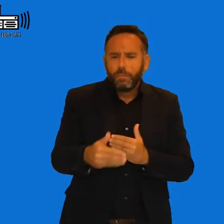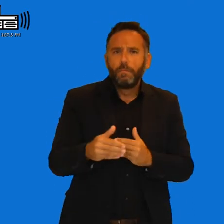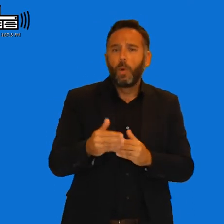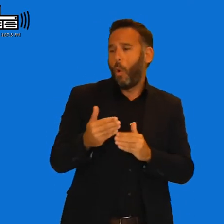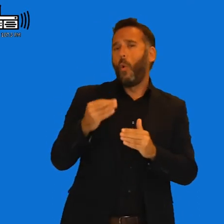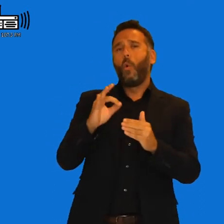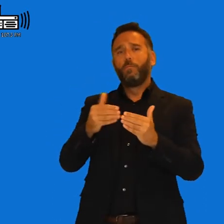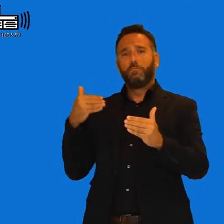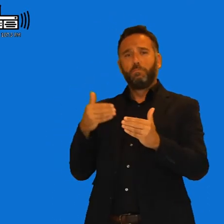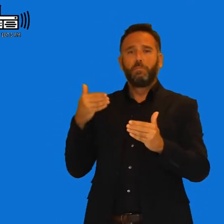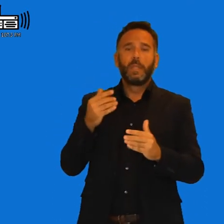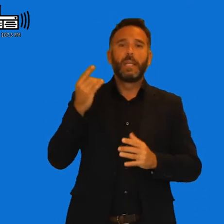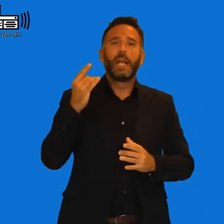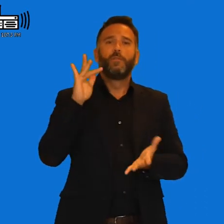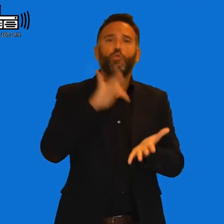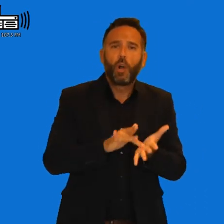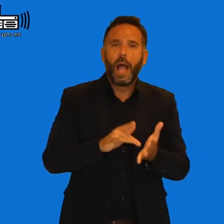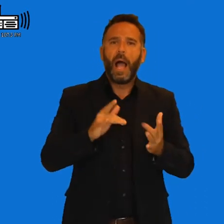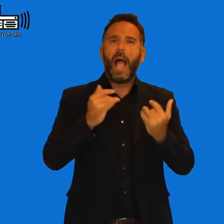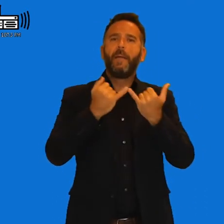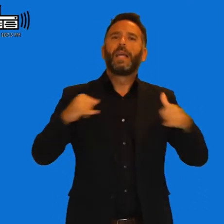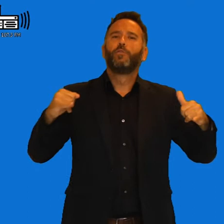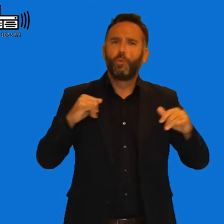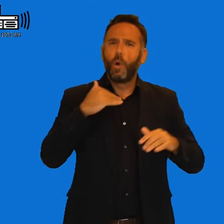hecho a lo largo de este año que creas que es destacable?